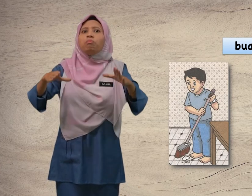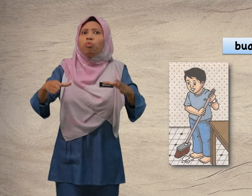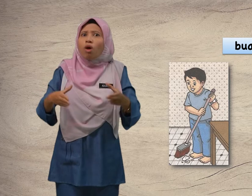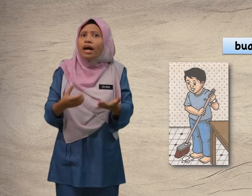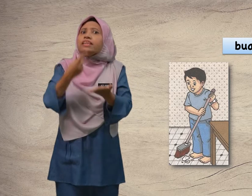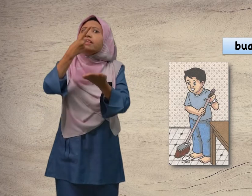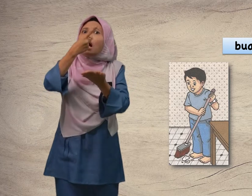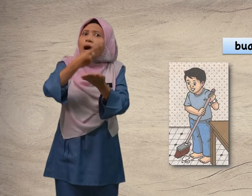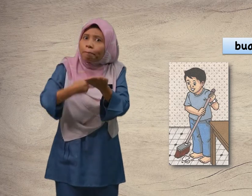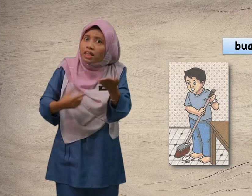Buat apa.